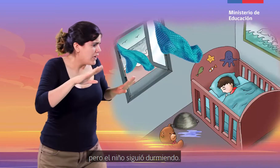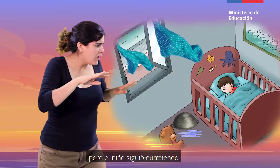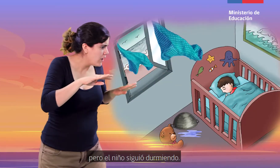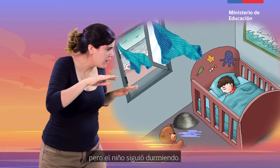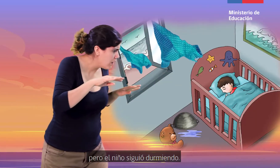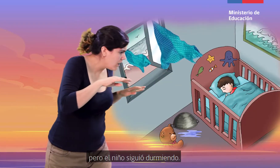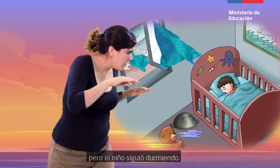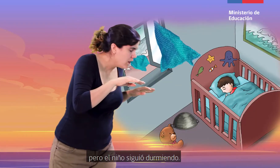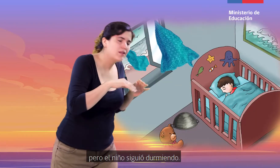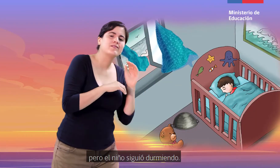el niño siguió durmiendo.